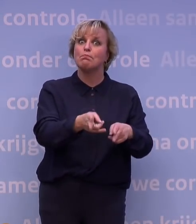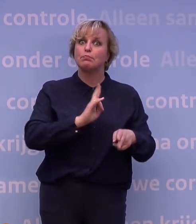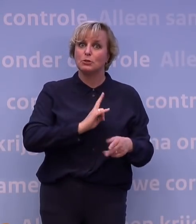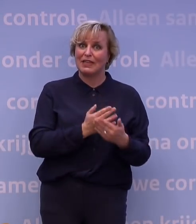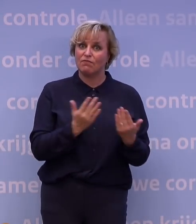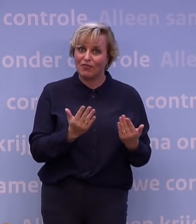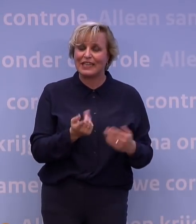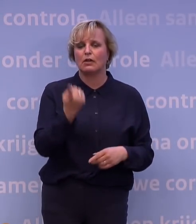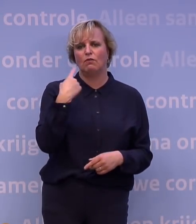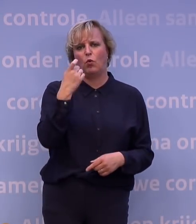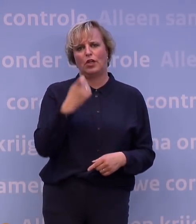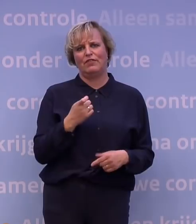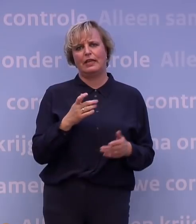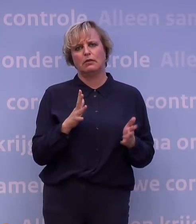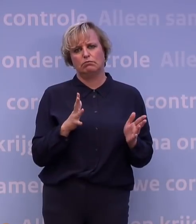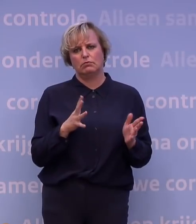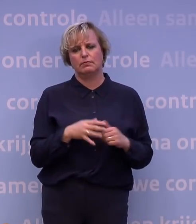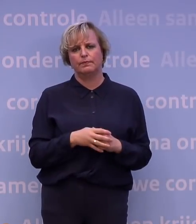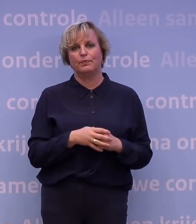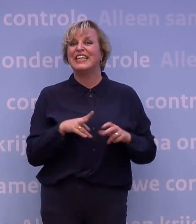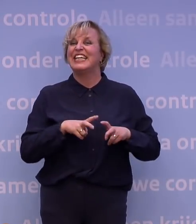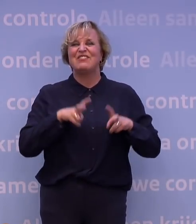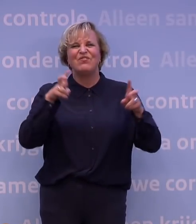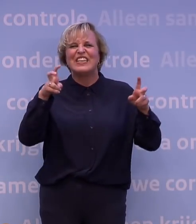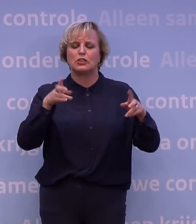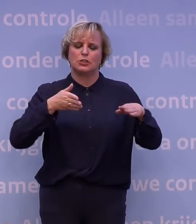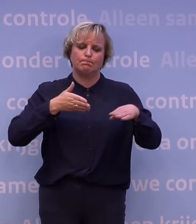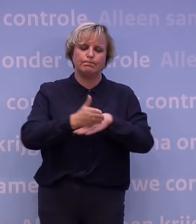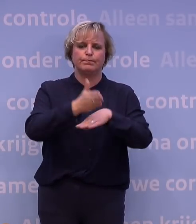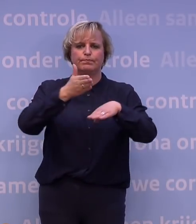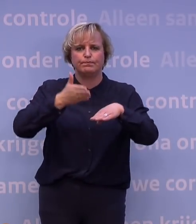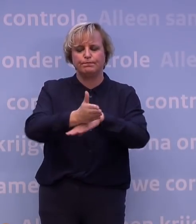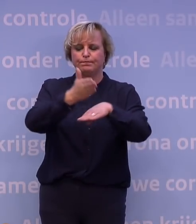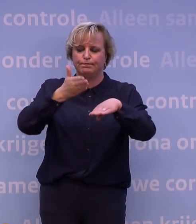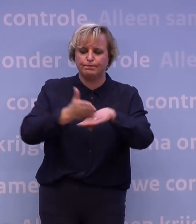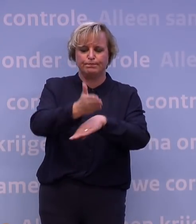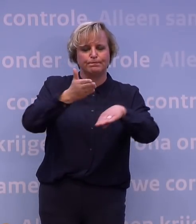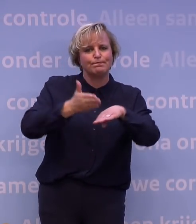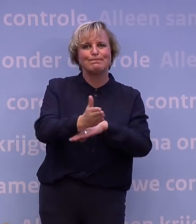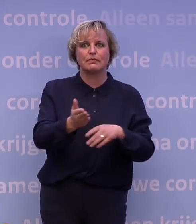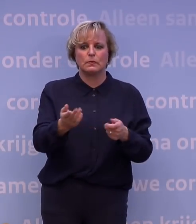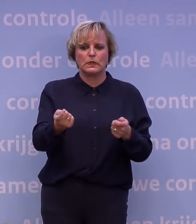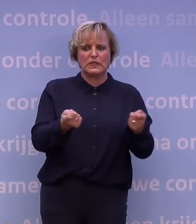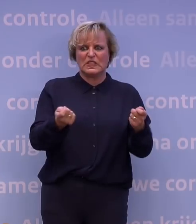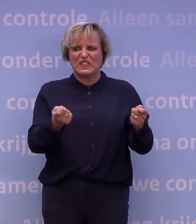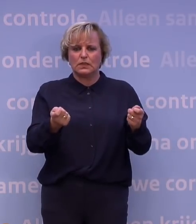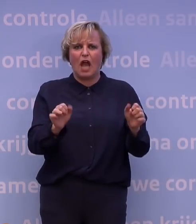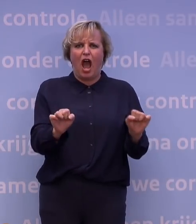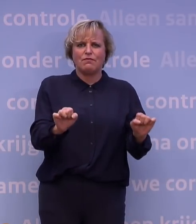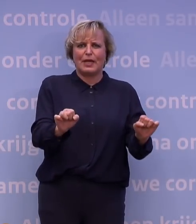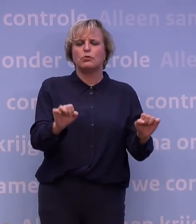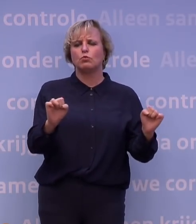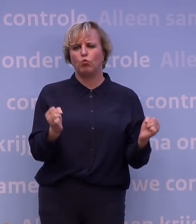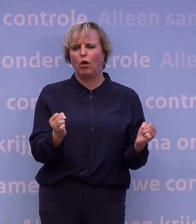besmet. Dit virus is als een mammoet-tanker. Het kost tijd om bij te sturen en af te remmen. En het effect